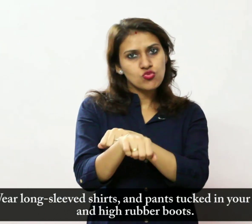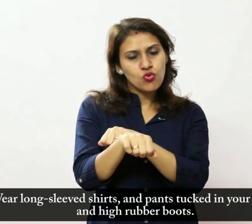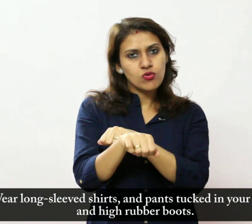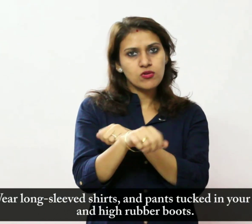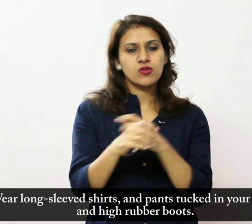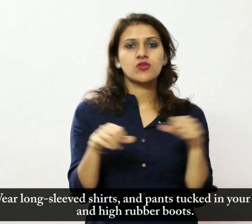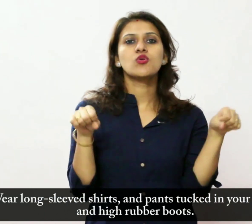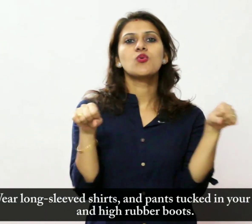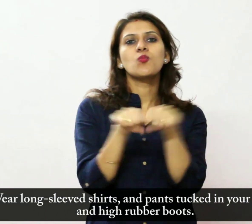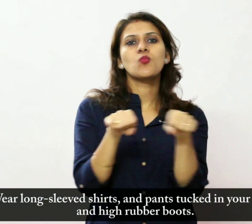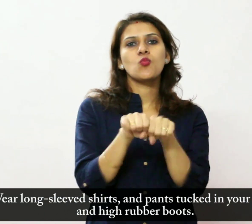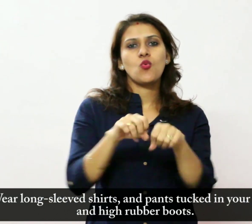में फसी हो